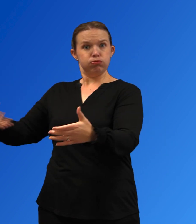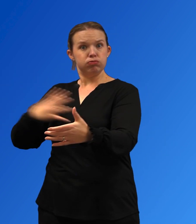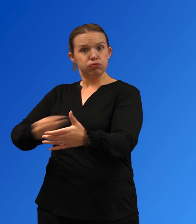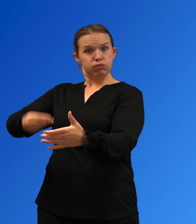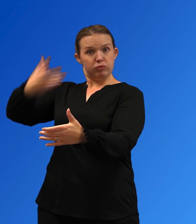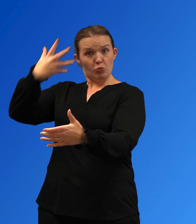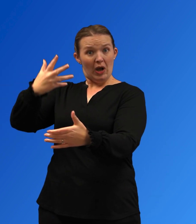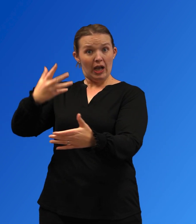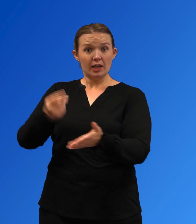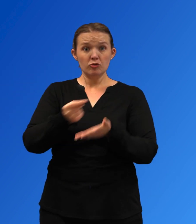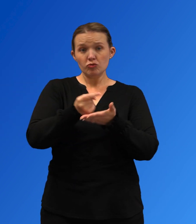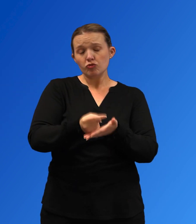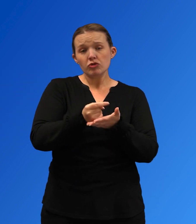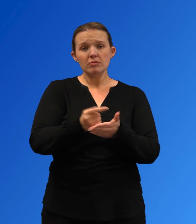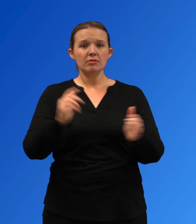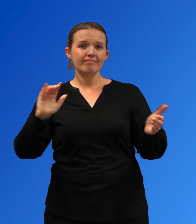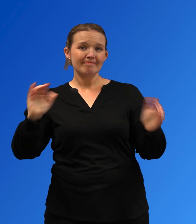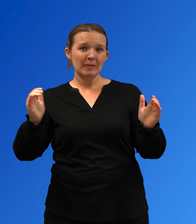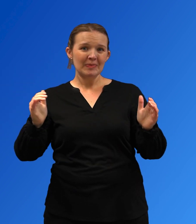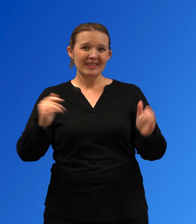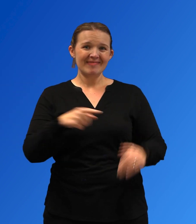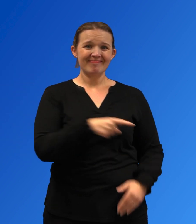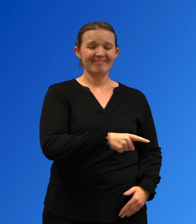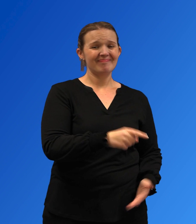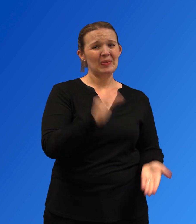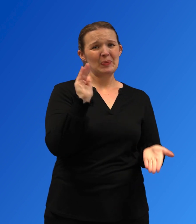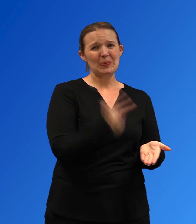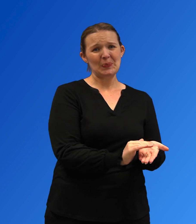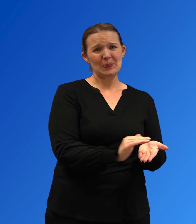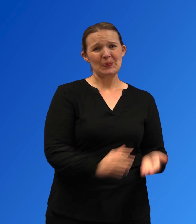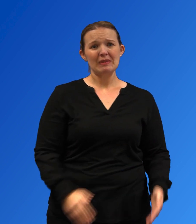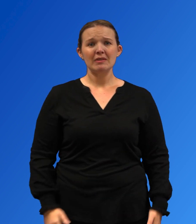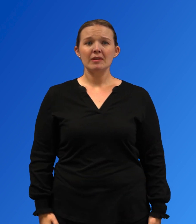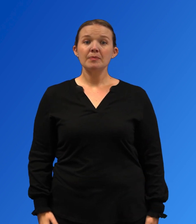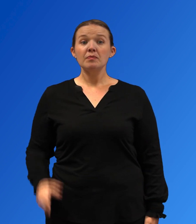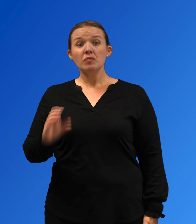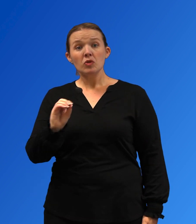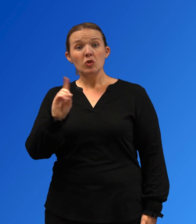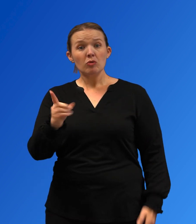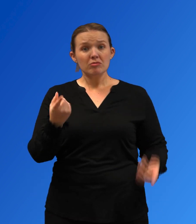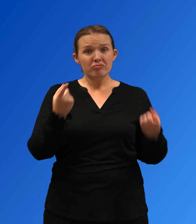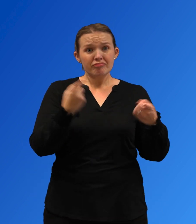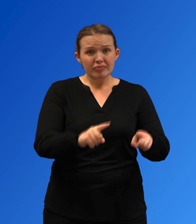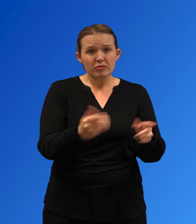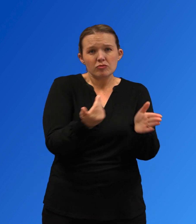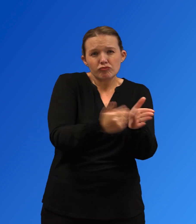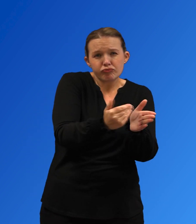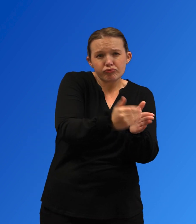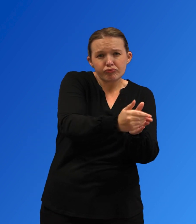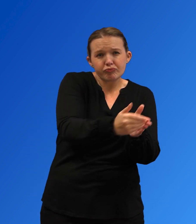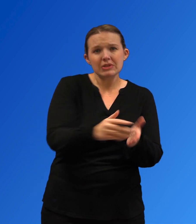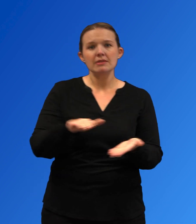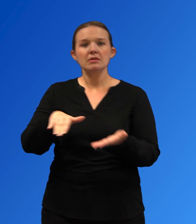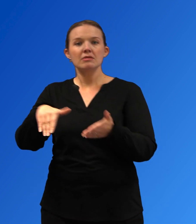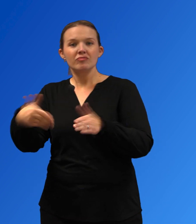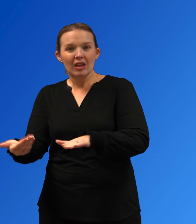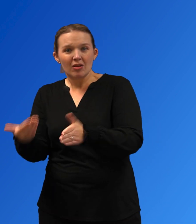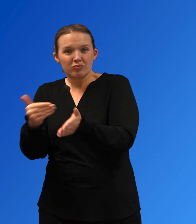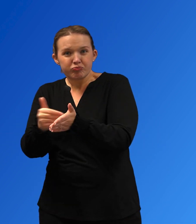de minorías raciales y étnicas tenían evidencia de tratamiento previo en comparación con las personas de raza